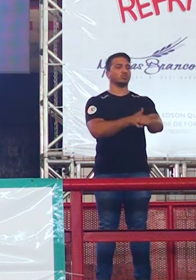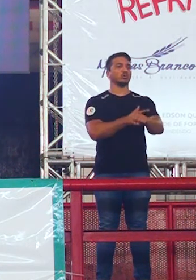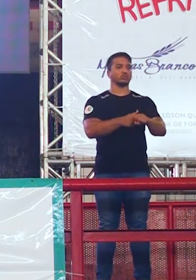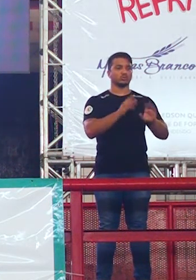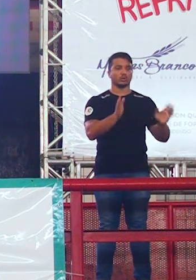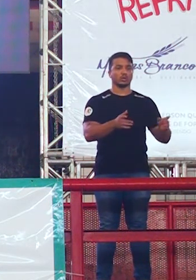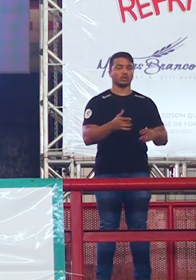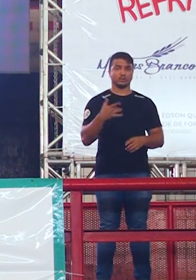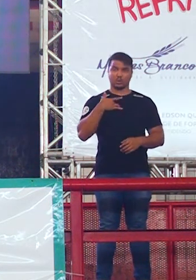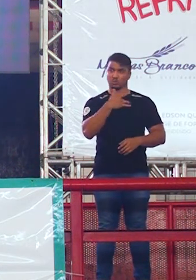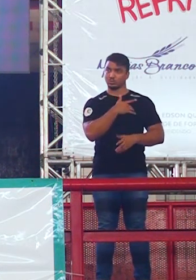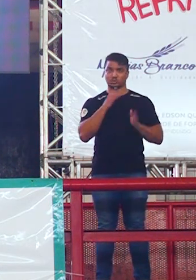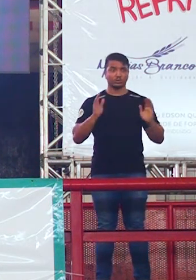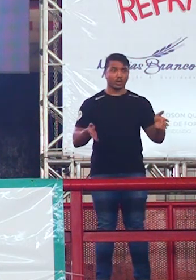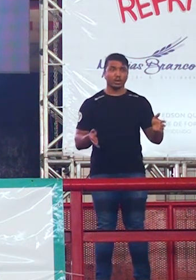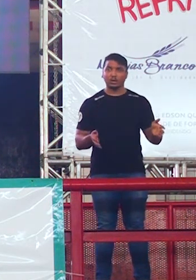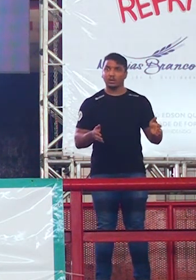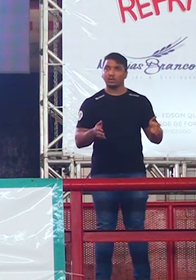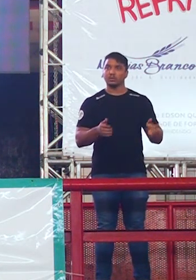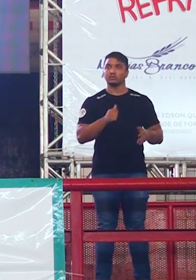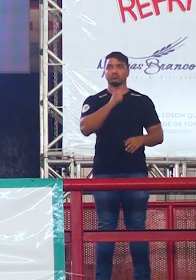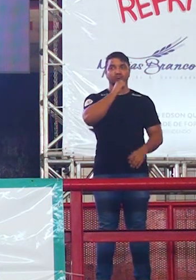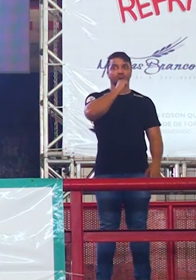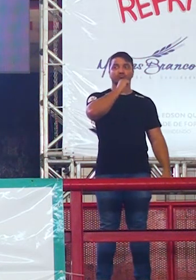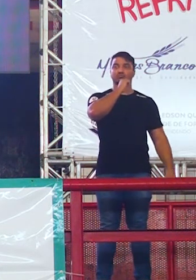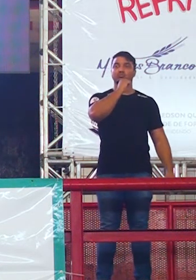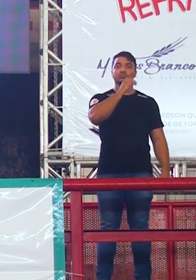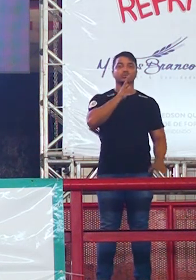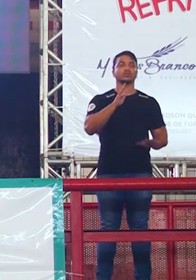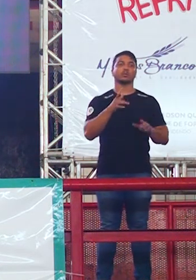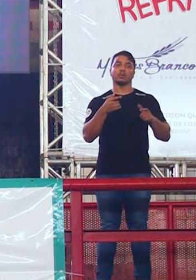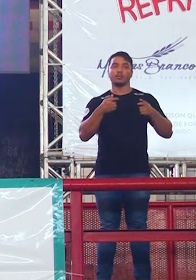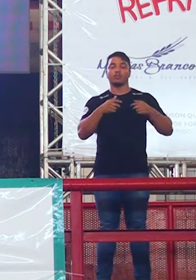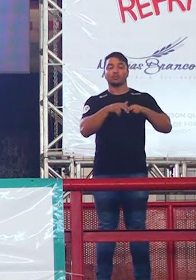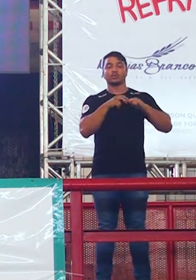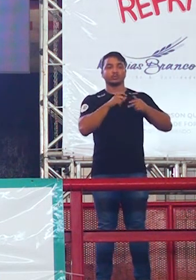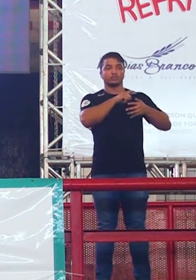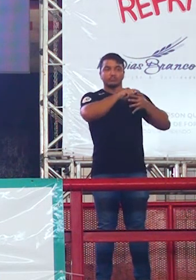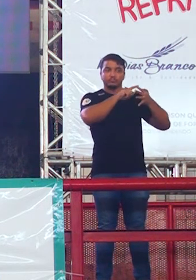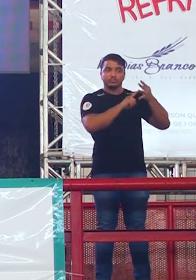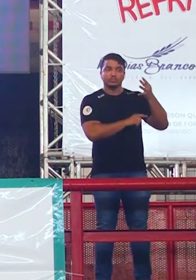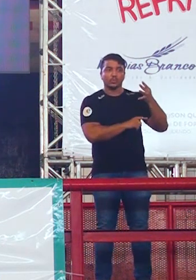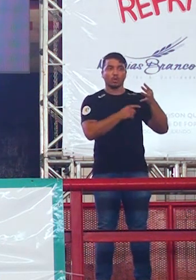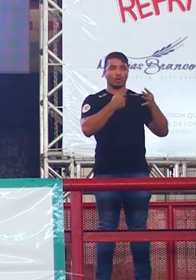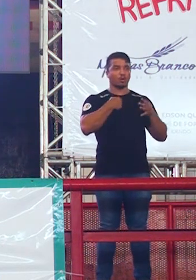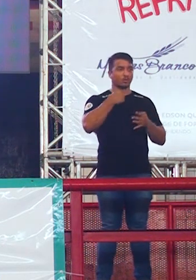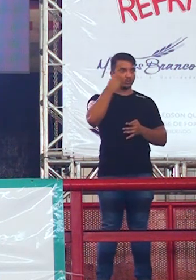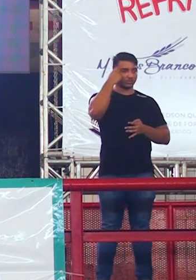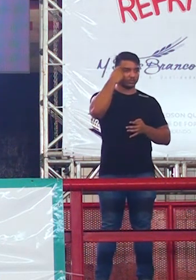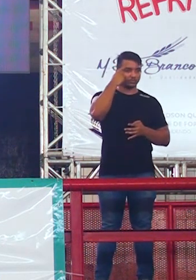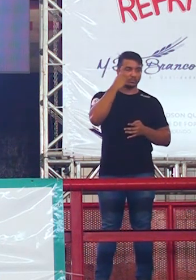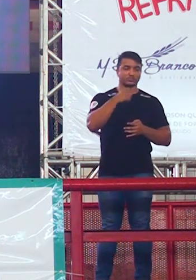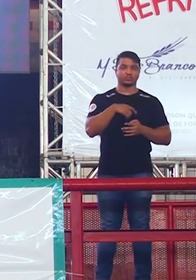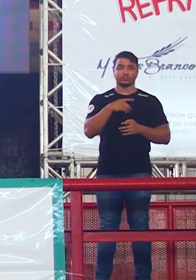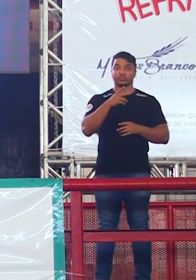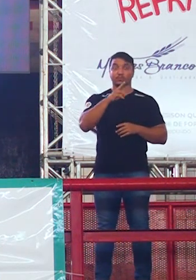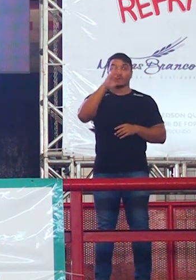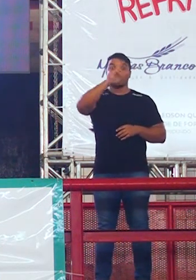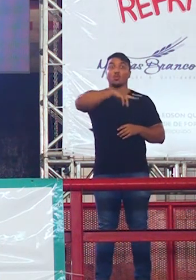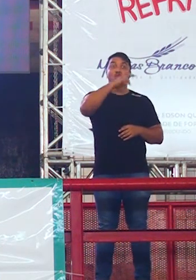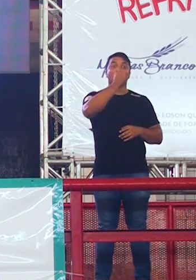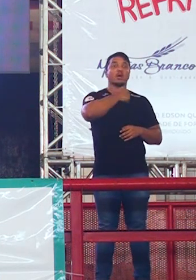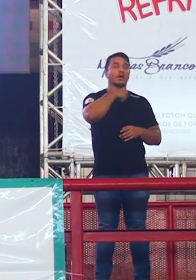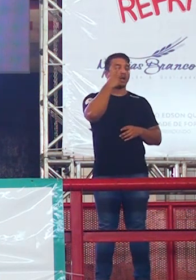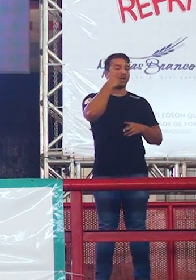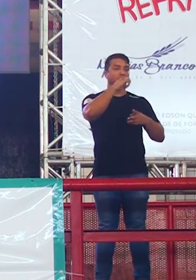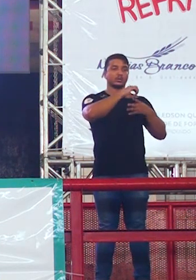Saúde já? Não. Olha aí, coloque o astrístico aí, pessoal. Nunca o Enem